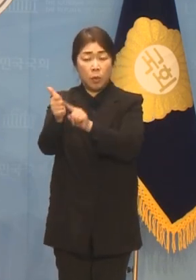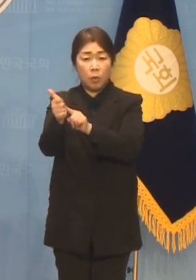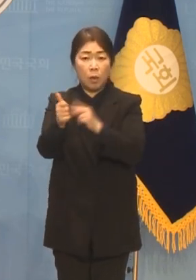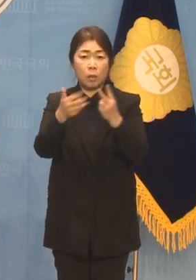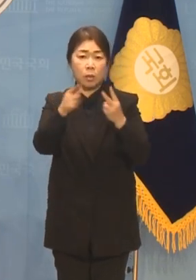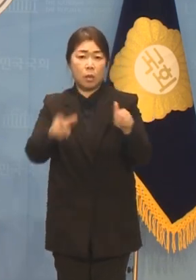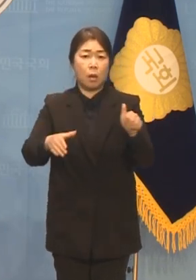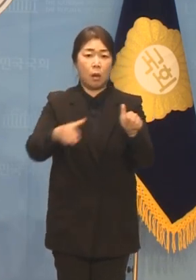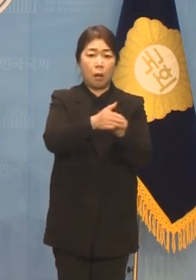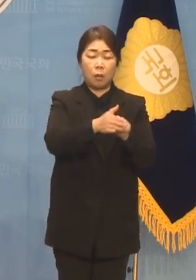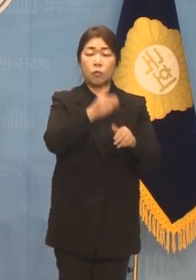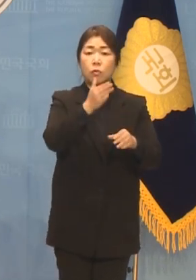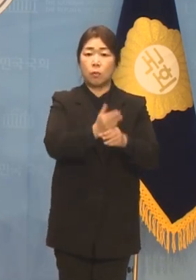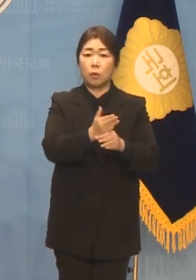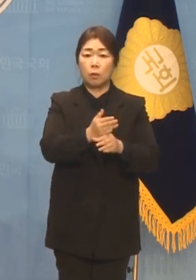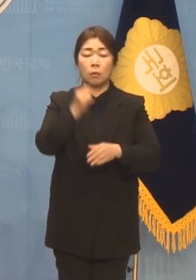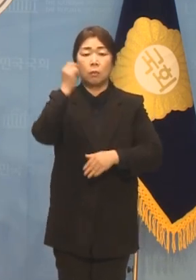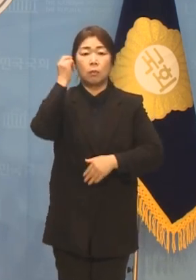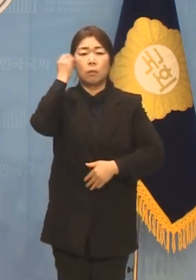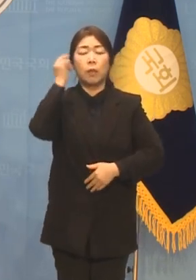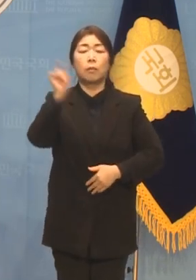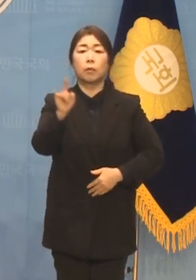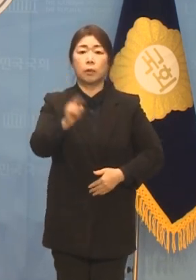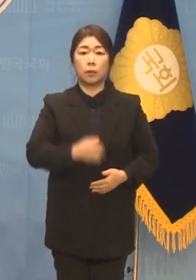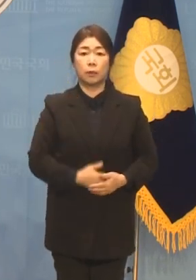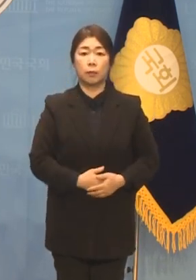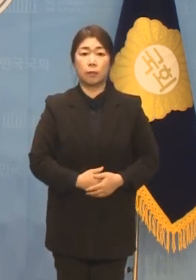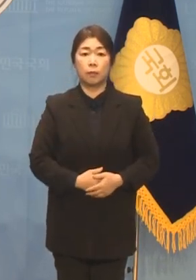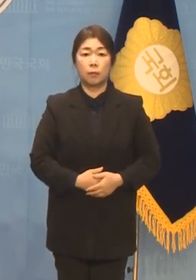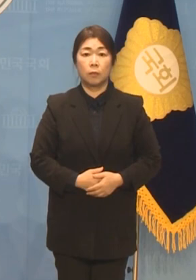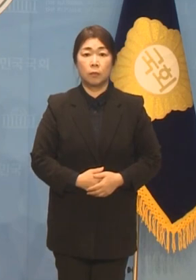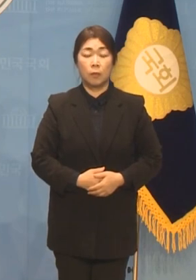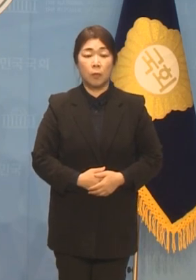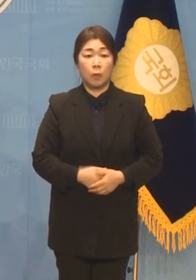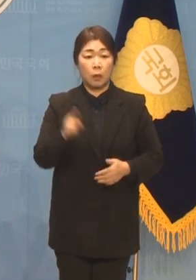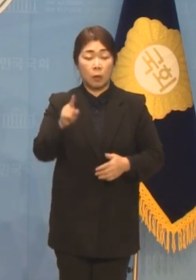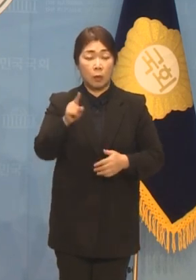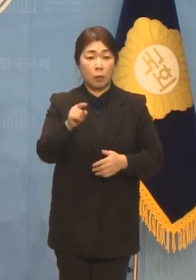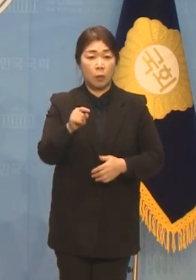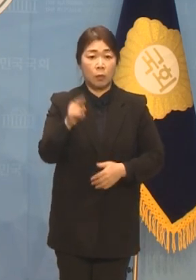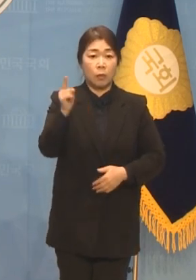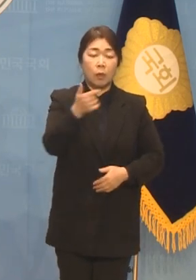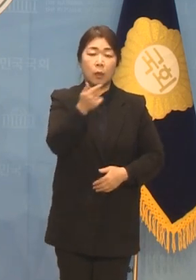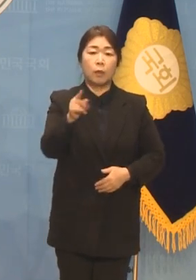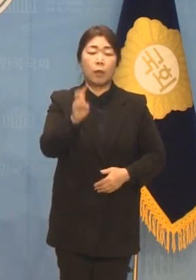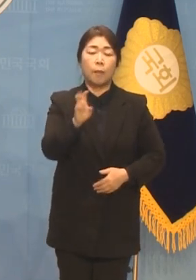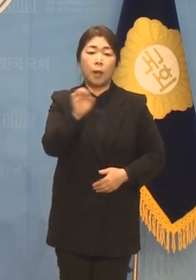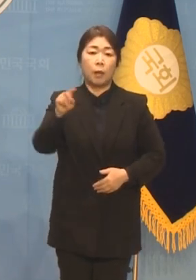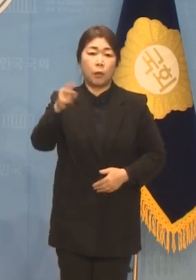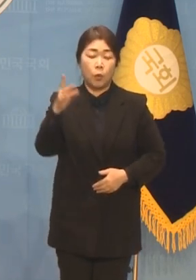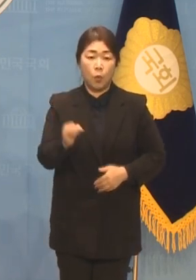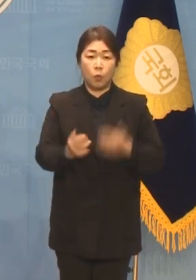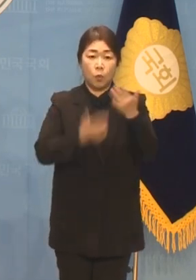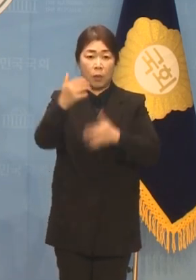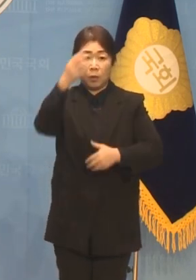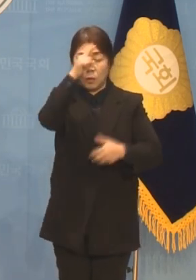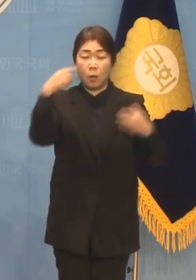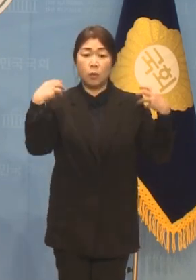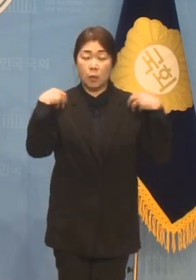도대체 무슨 의도입니까? 더욱이 이미 남하영 소방청장이 오늘 기자간담회를 열고